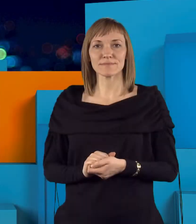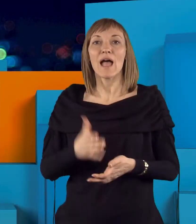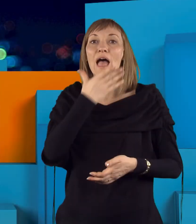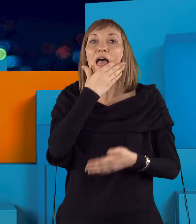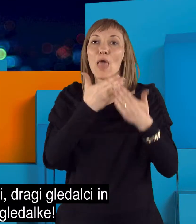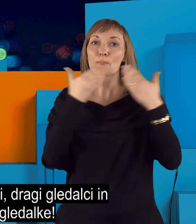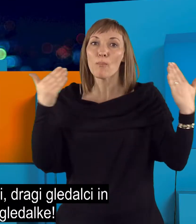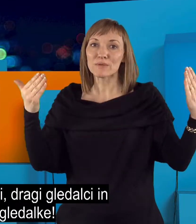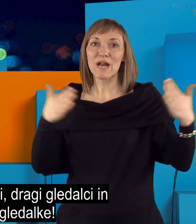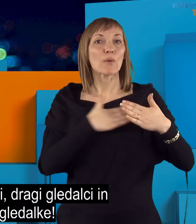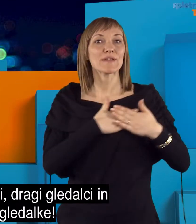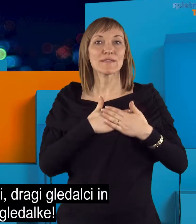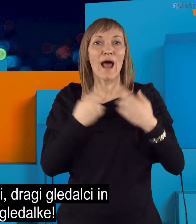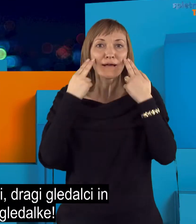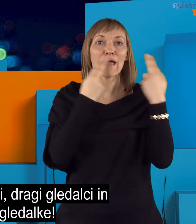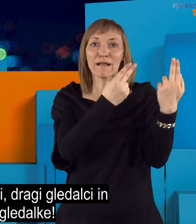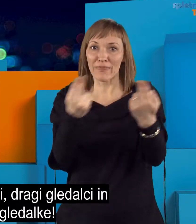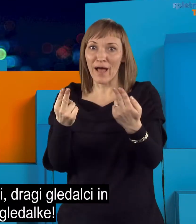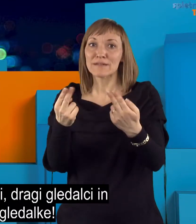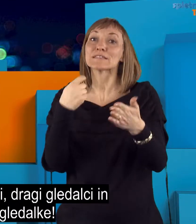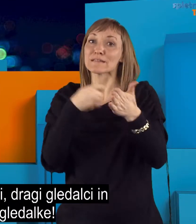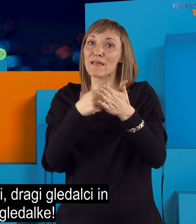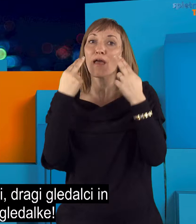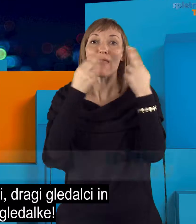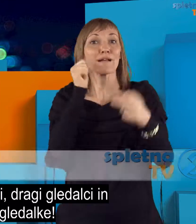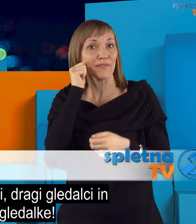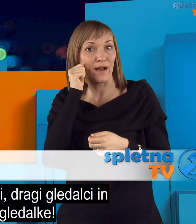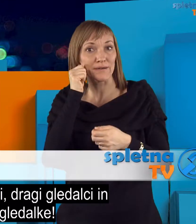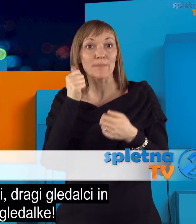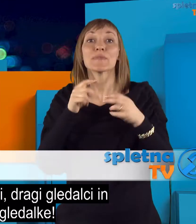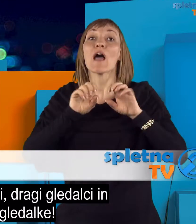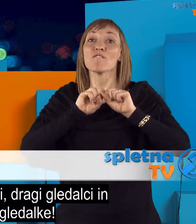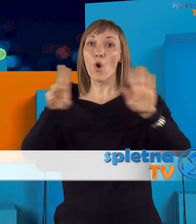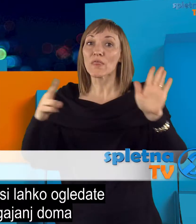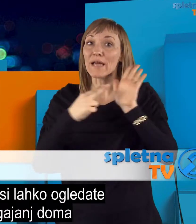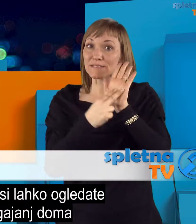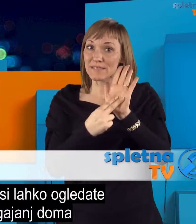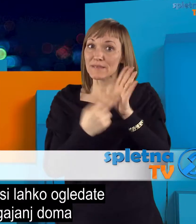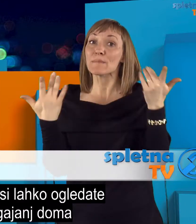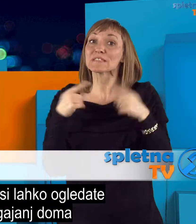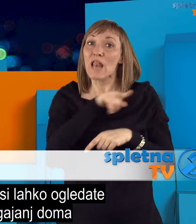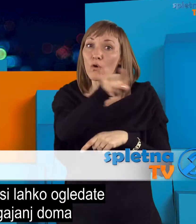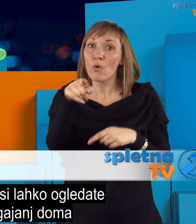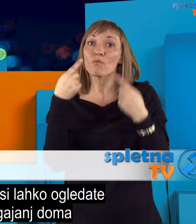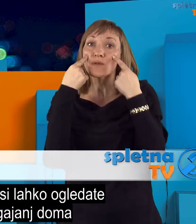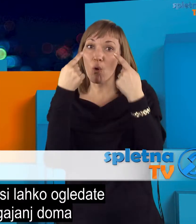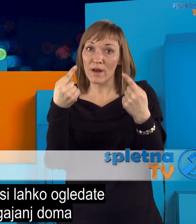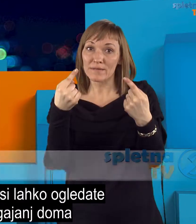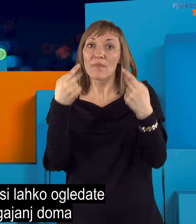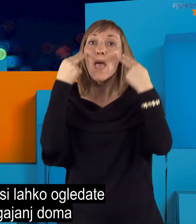Lepo pozdravljeni, dragi gledavci in cenjene gledavke. V odaji sedem si lahko pogledate pregled